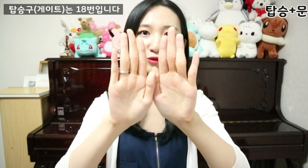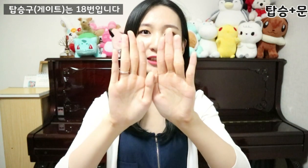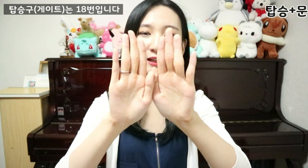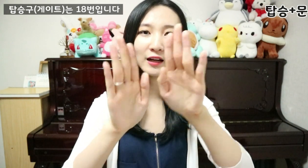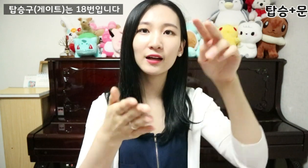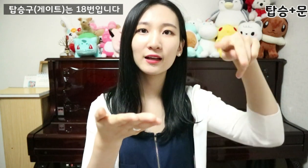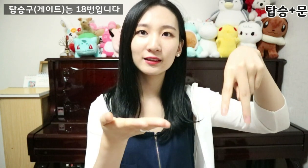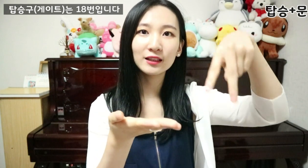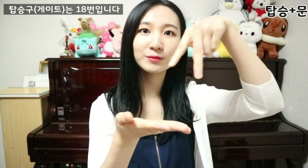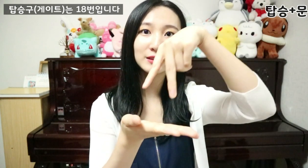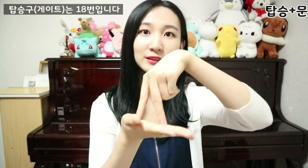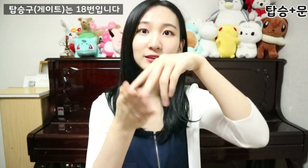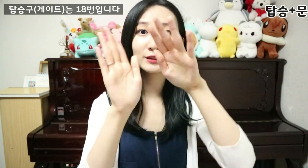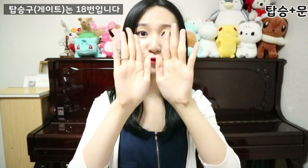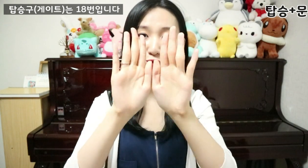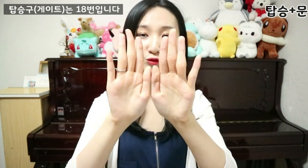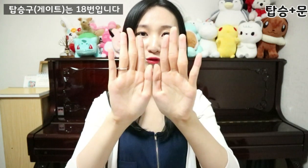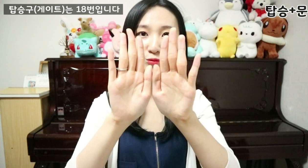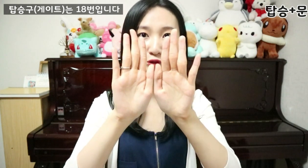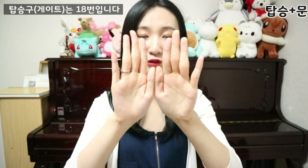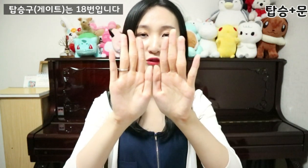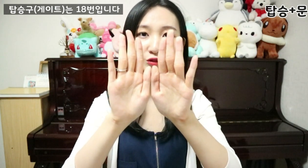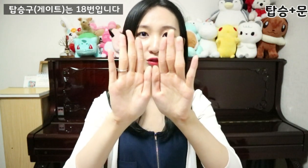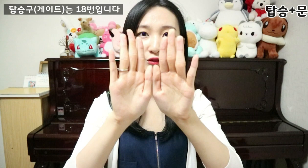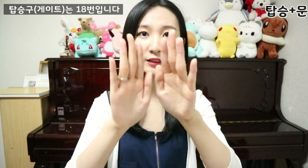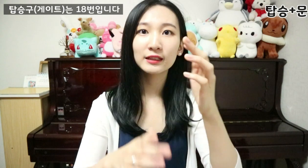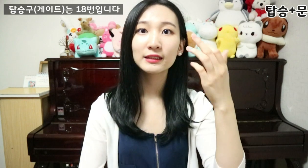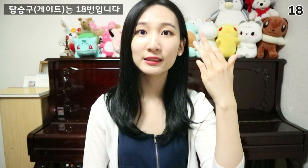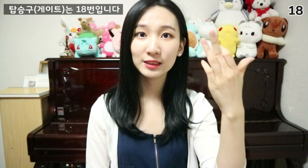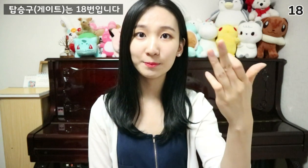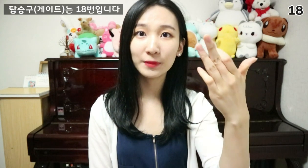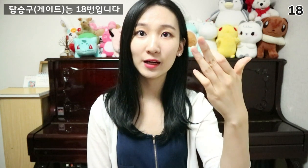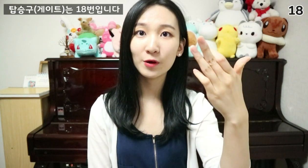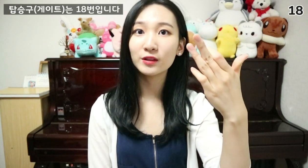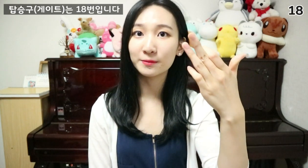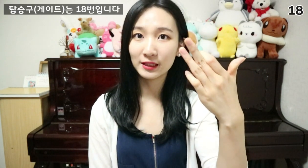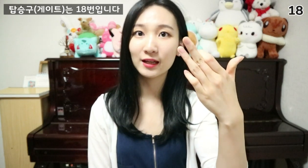문이니까 탑승구 문 18번입니다.